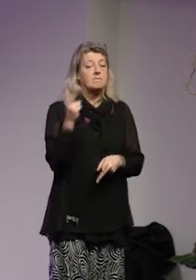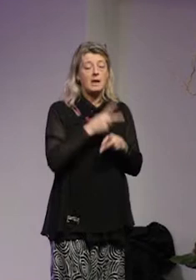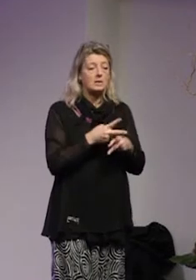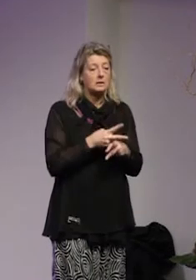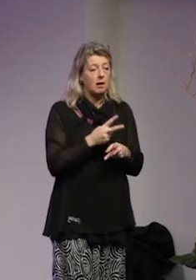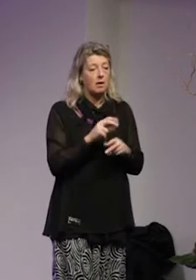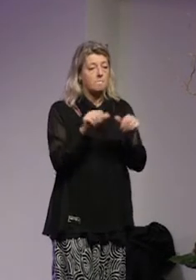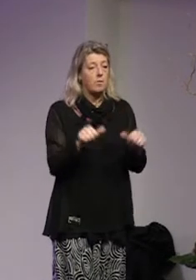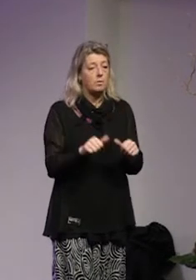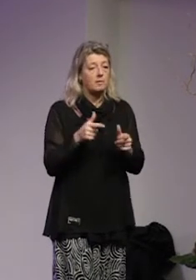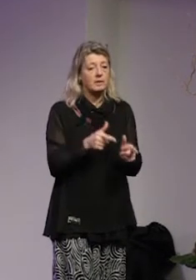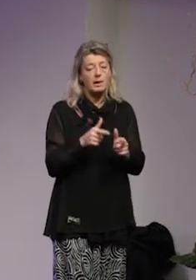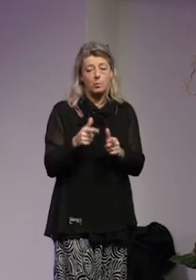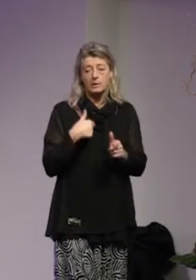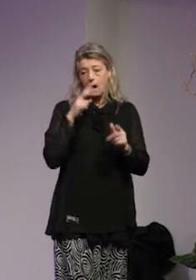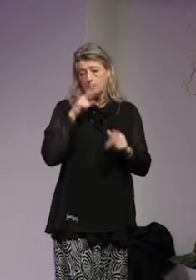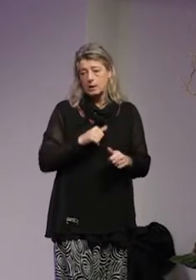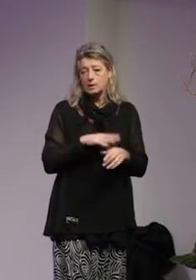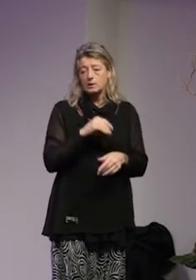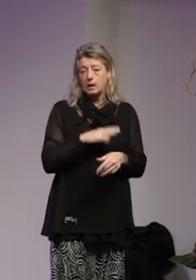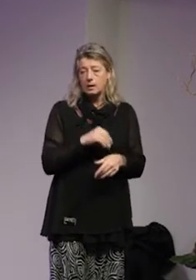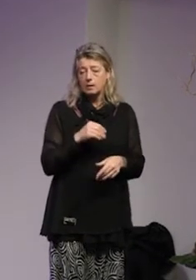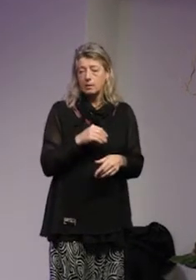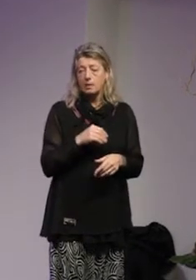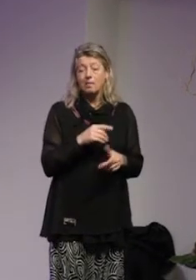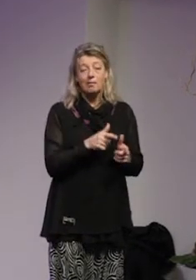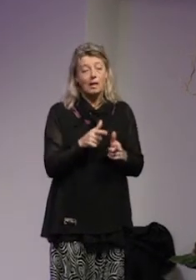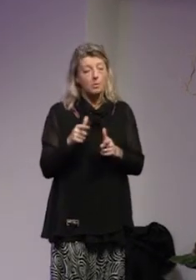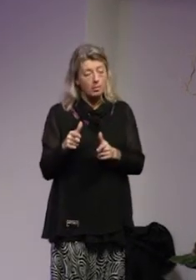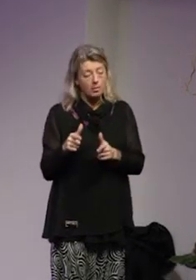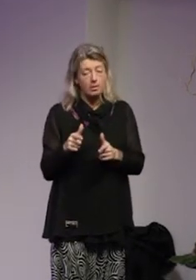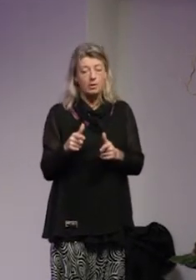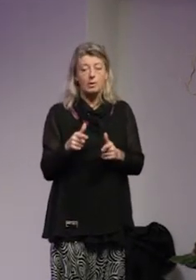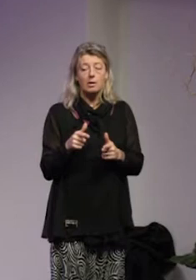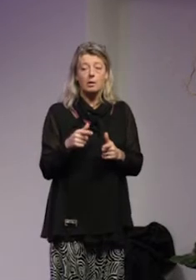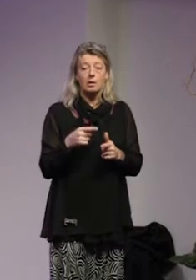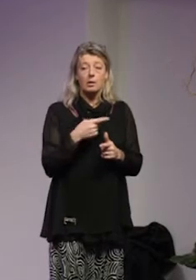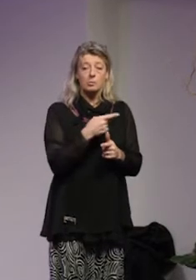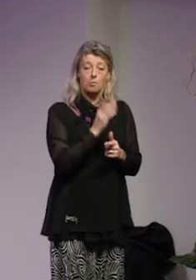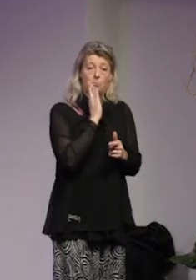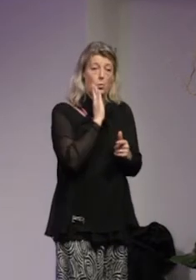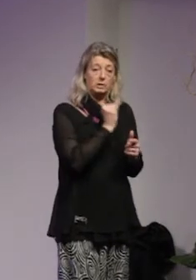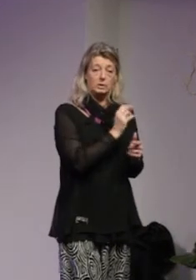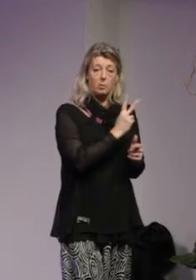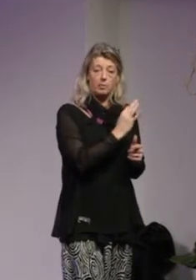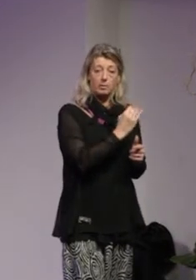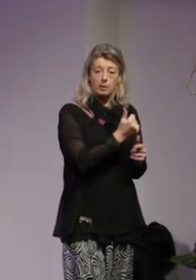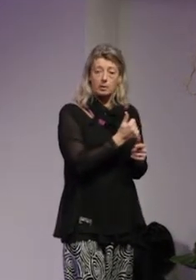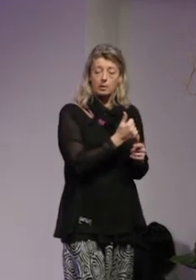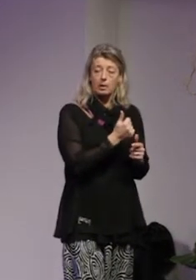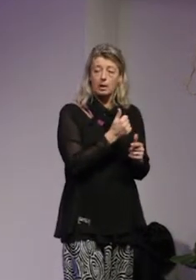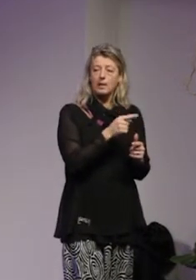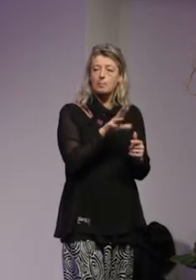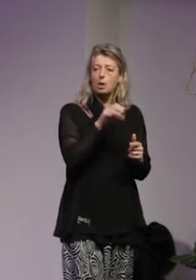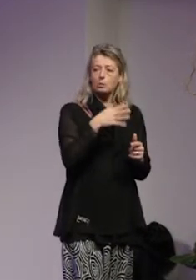formen av terror vi har sett i Sverige en terror som de i den miljön som bejakar den här formen av